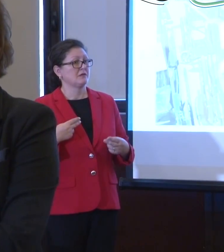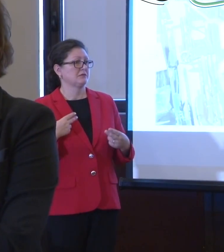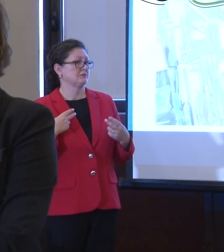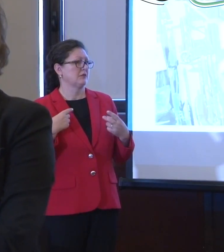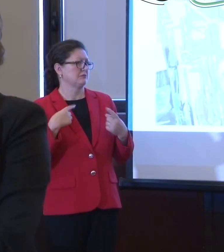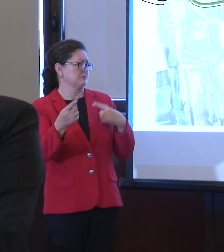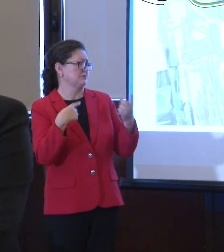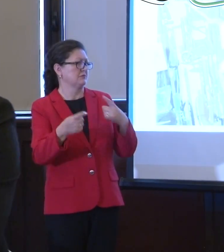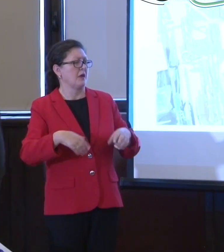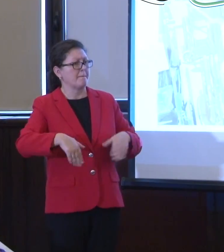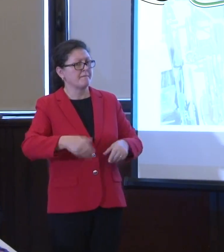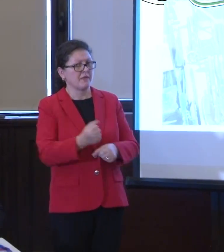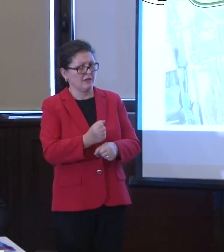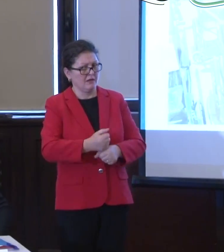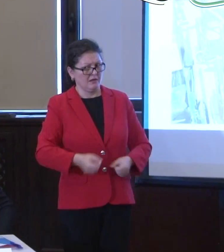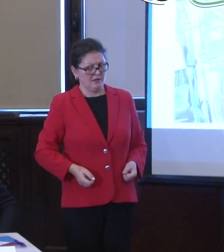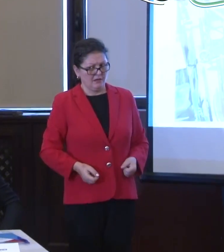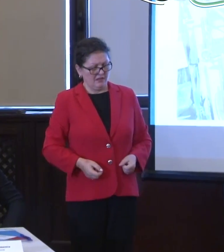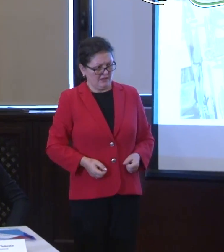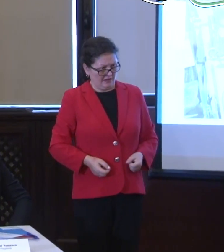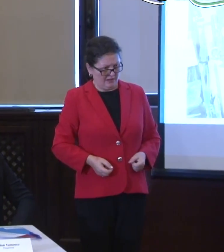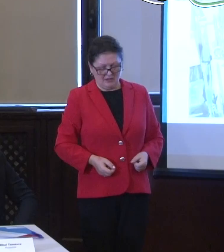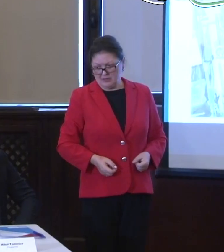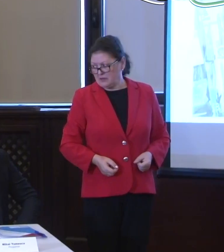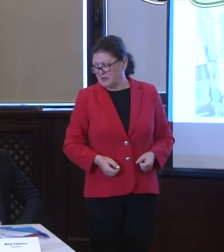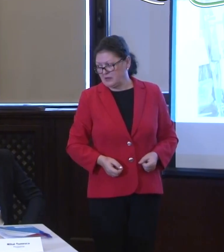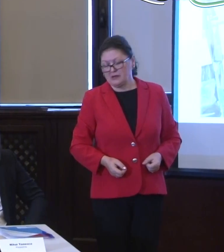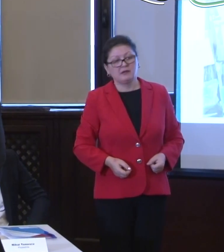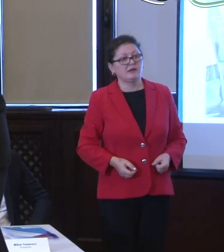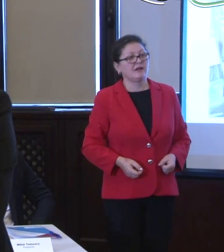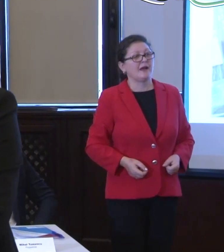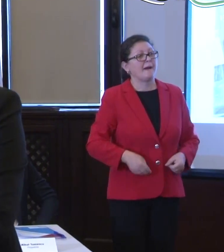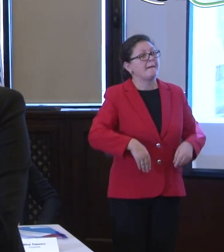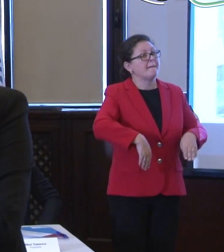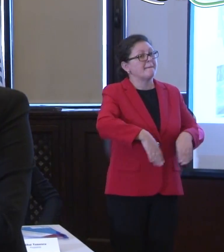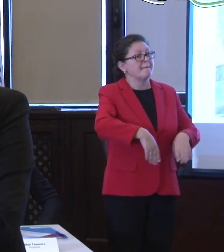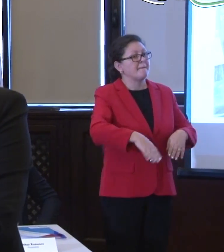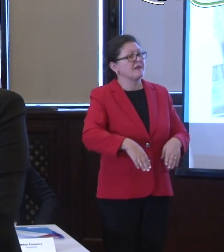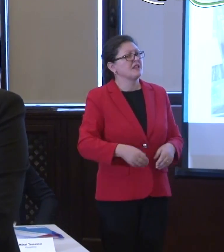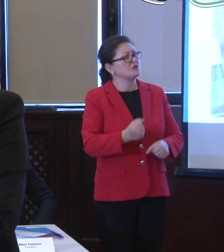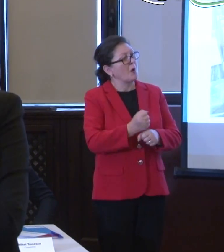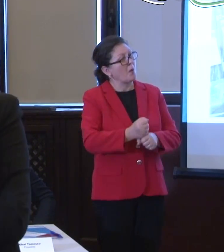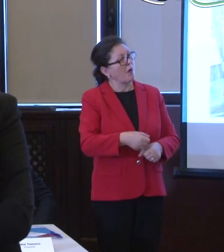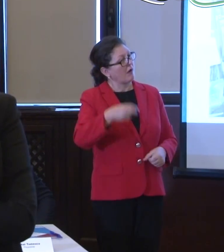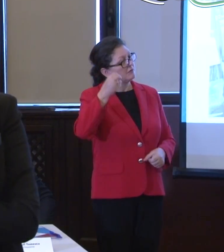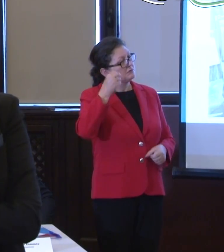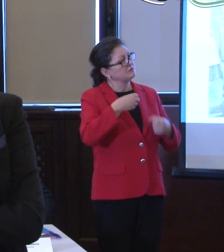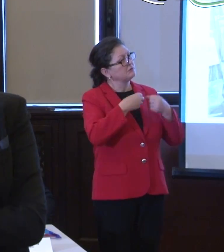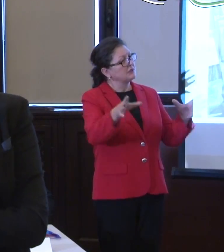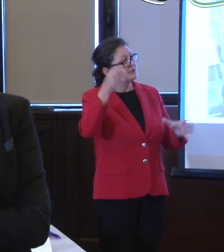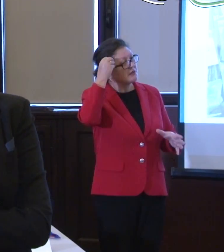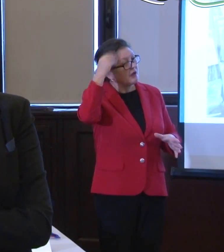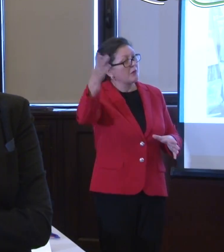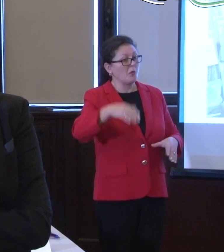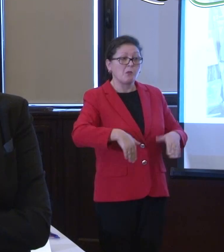muncii, și care a fost foarte disponibil. Eu chiar îl apreciez și mi se pare o persoană deschisă la minte, chiar un